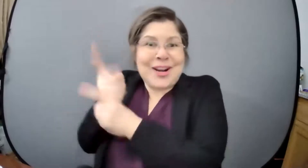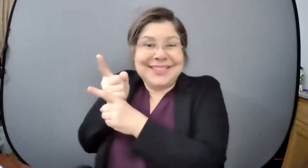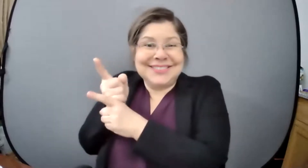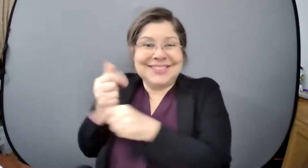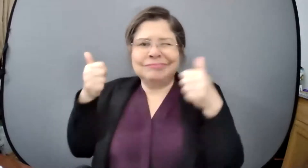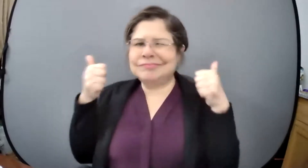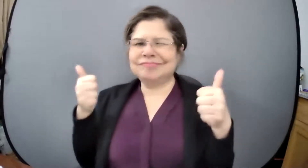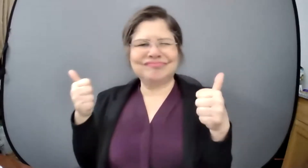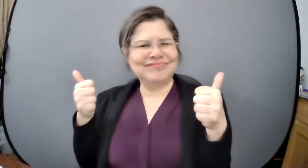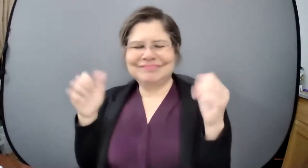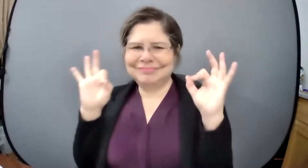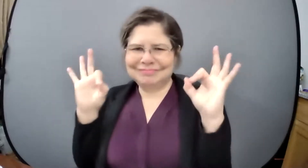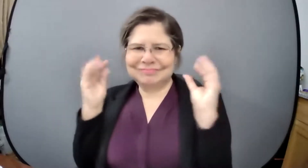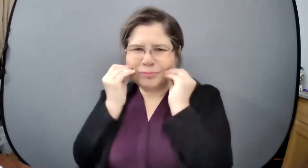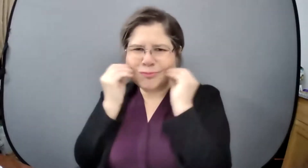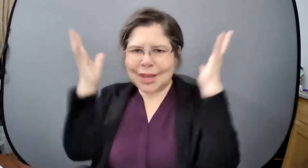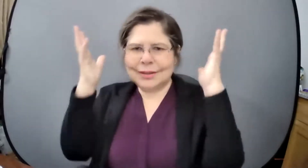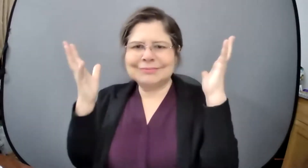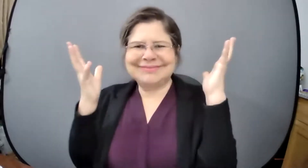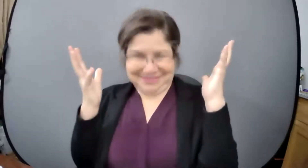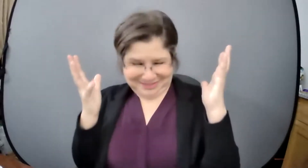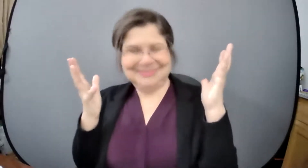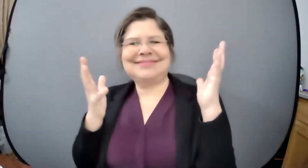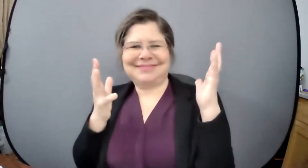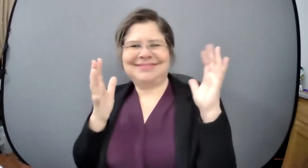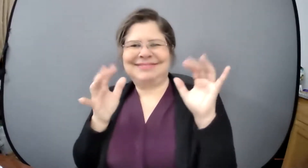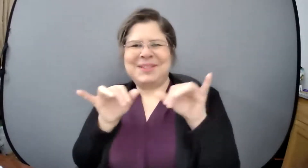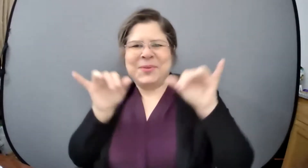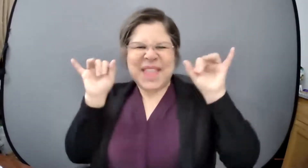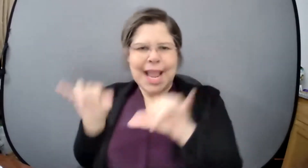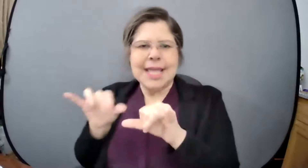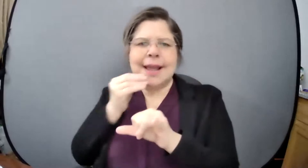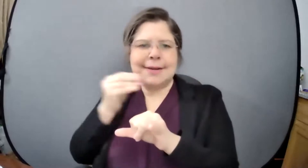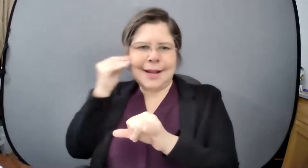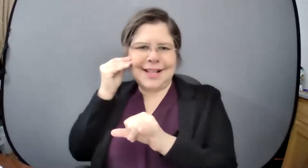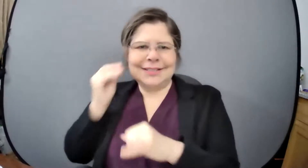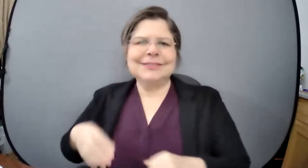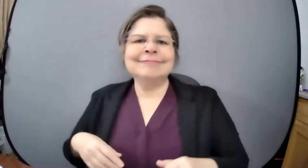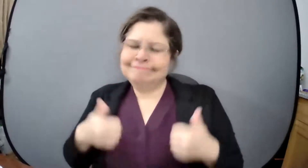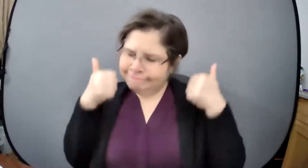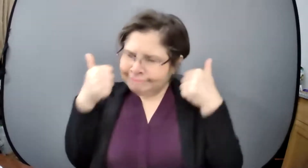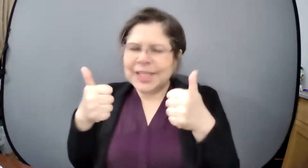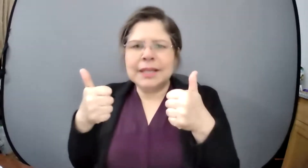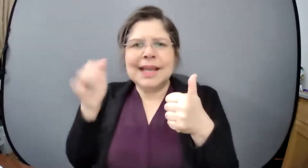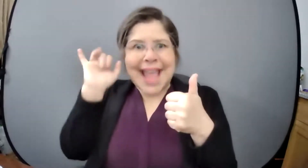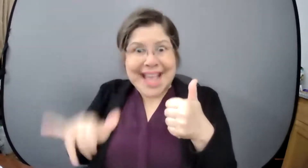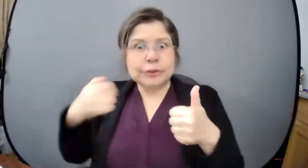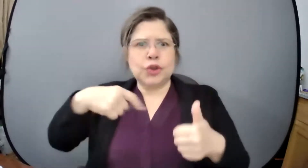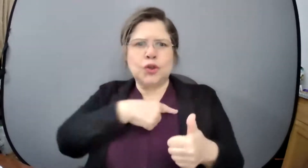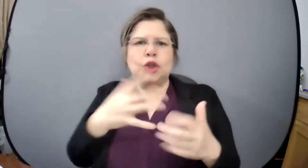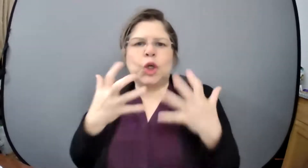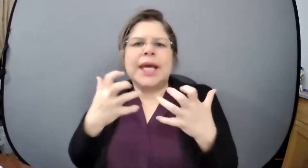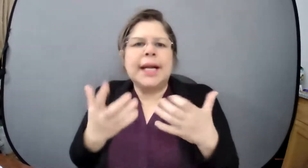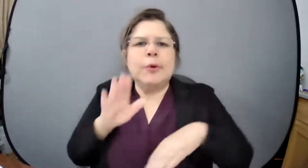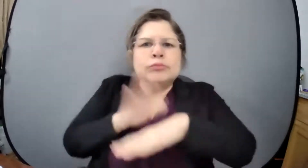coronavirus y eso precisamente es lo que lo que quieren nuestros recursos ¿no? el el enseñarle a las personas o recordarle a las